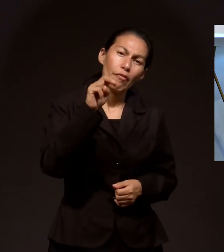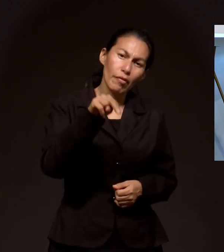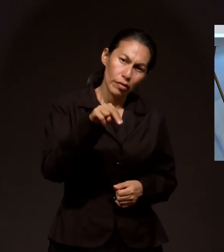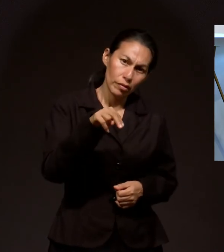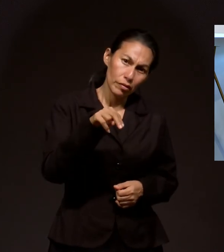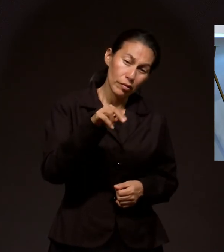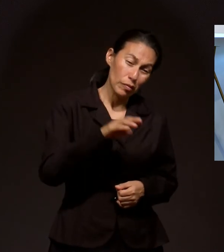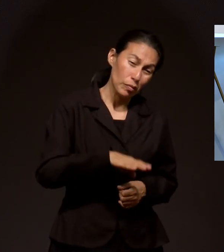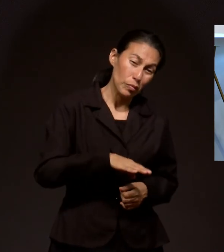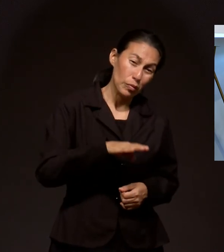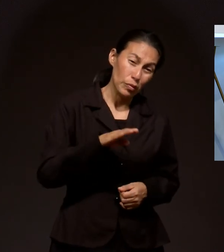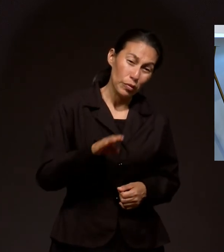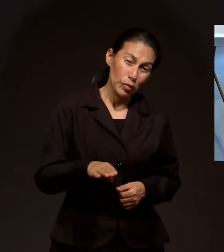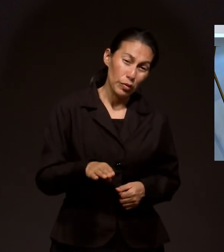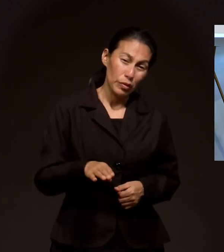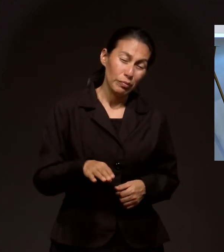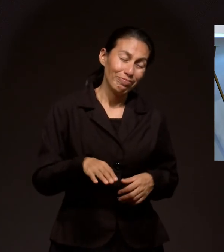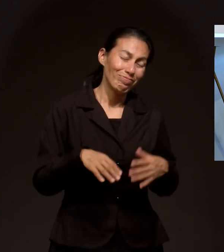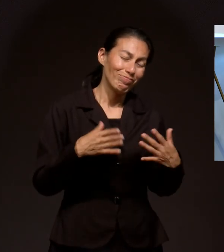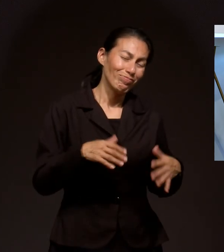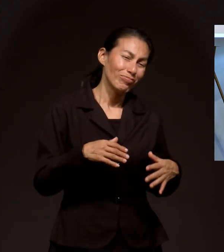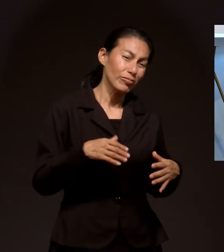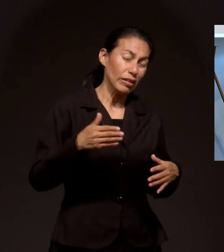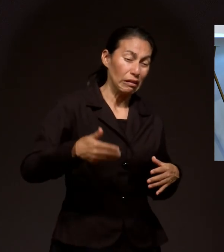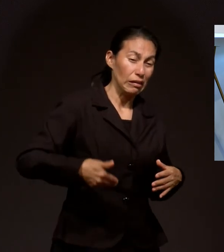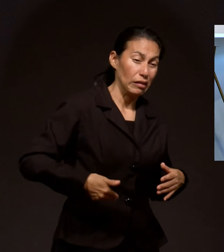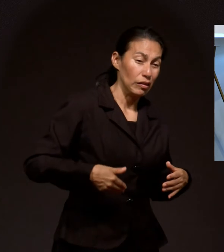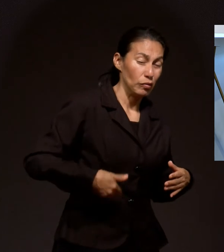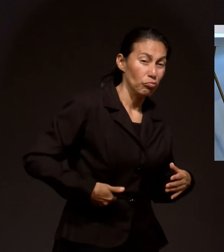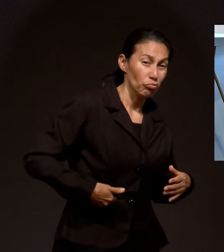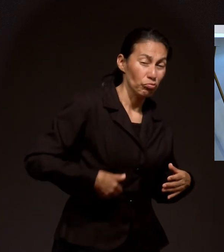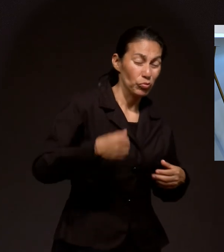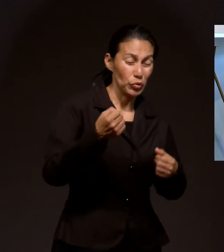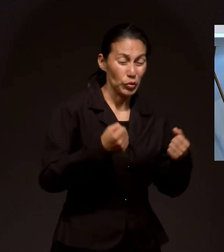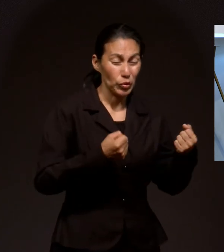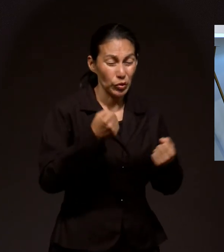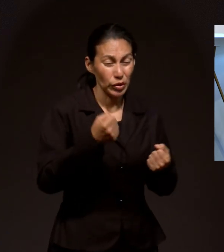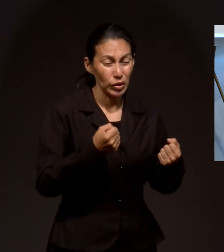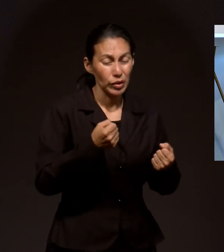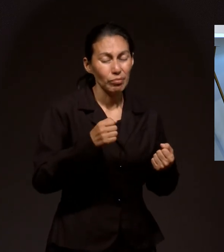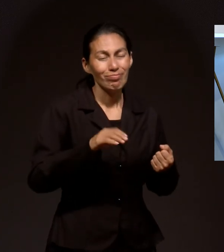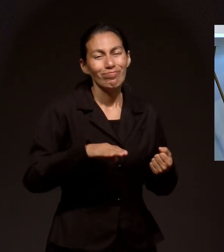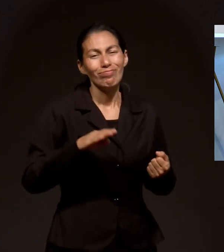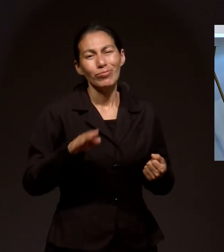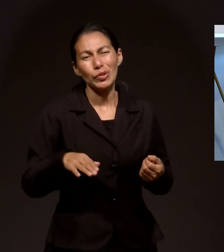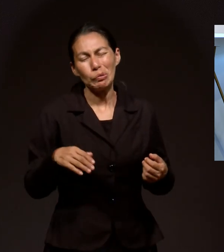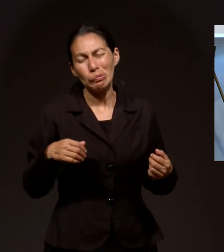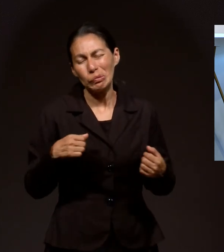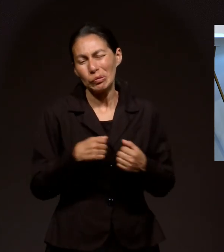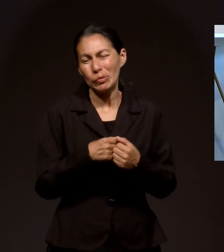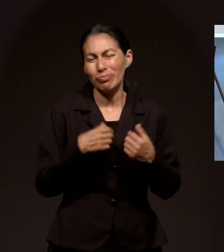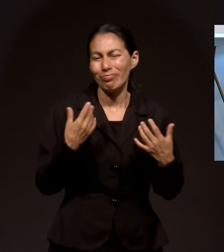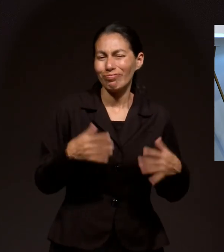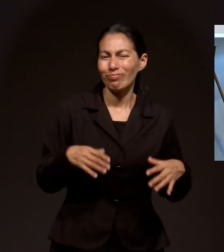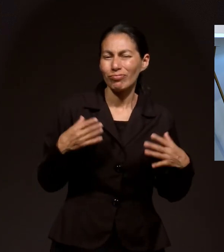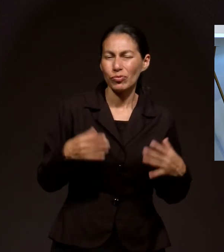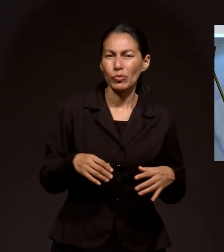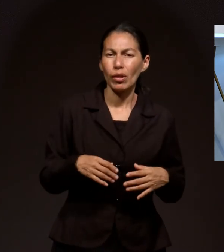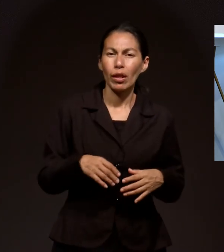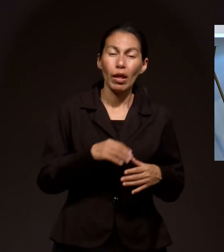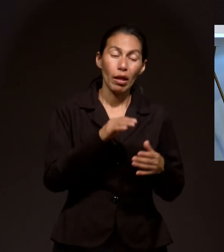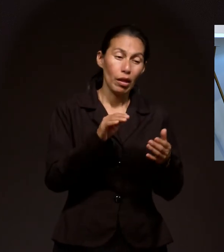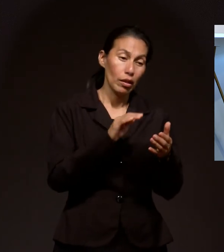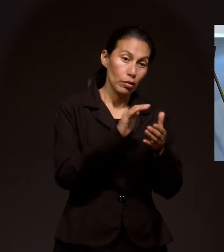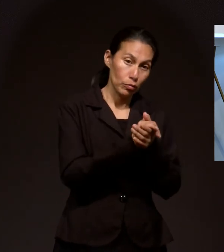automovilístico Y les pido que por favor Roguemos por consuelo y fortaleza